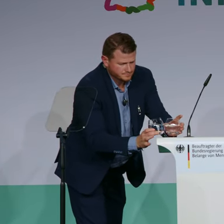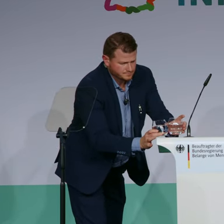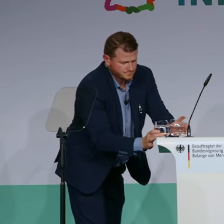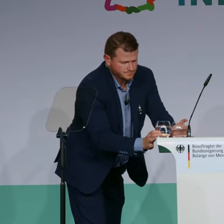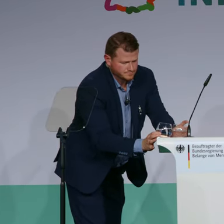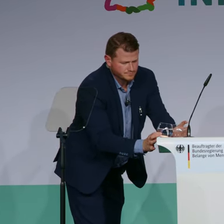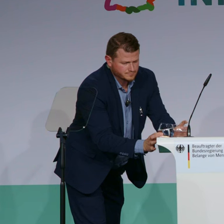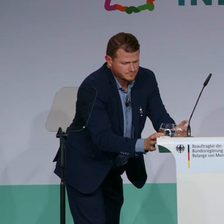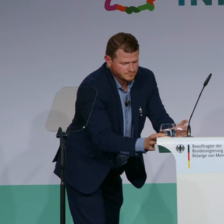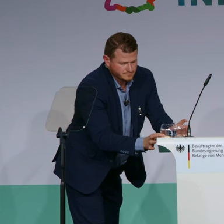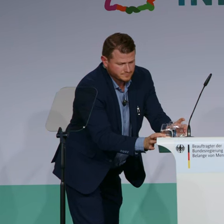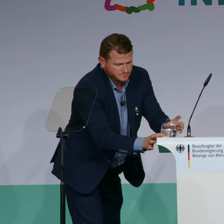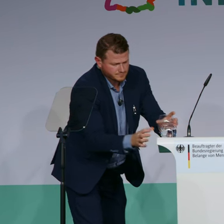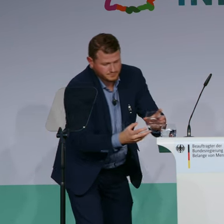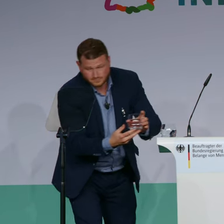Applaus